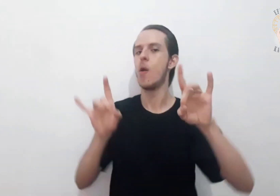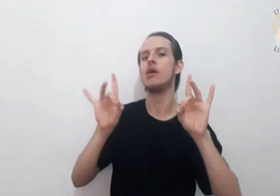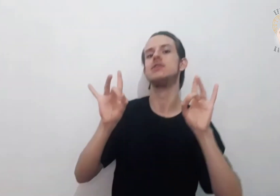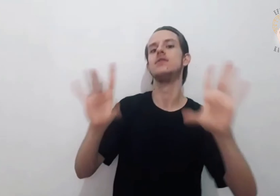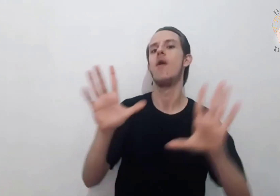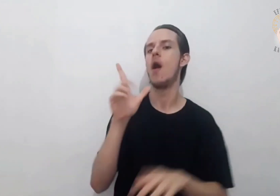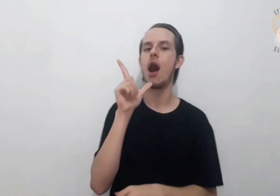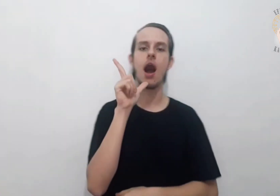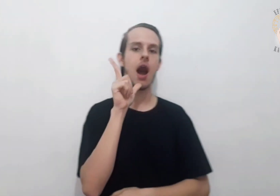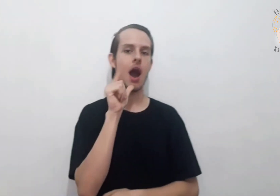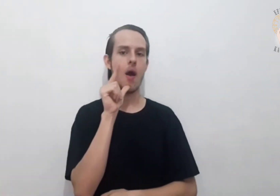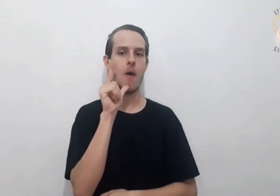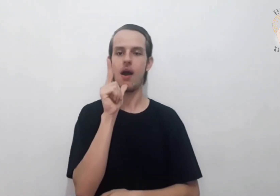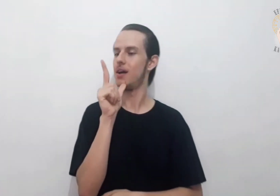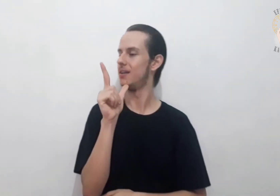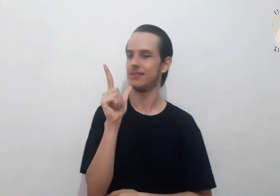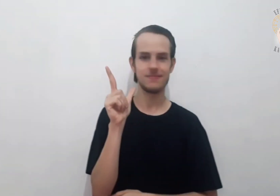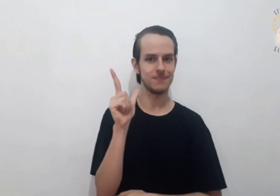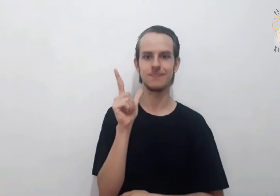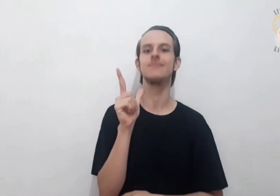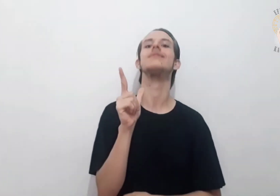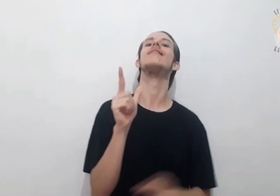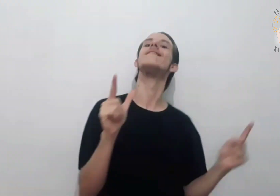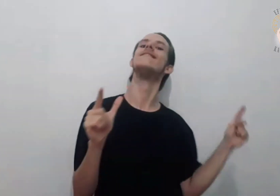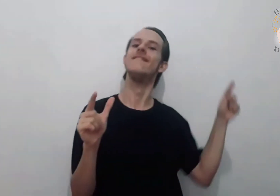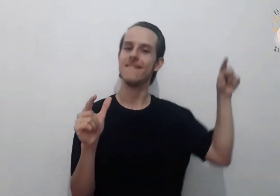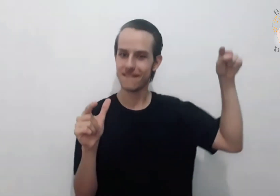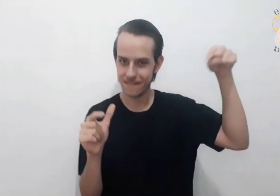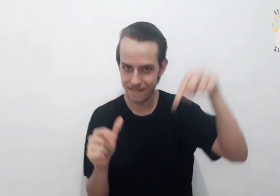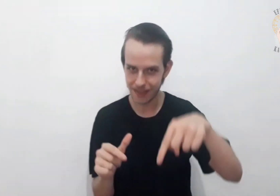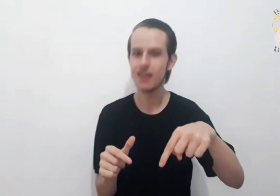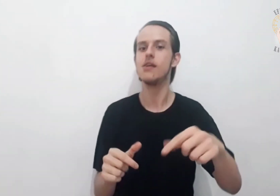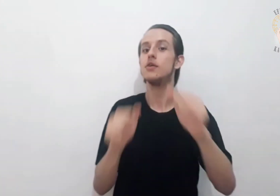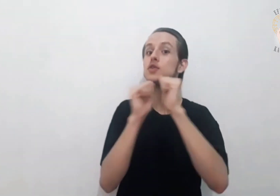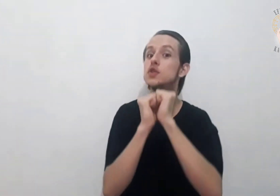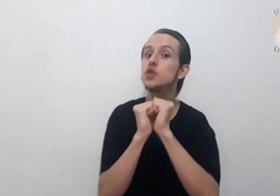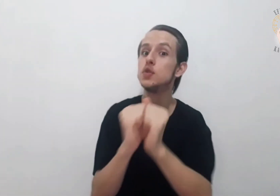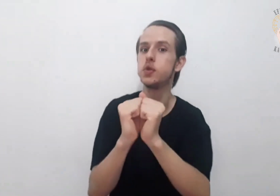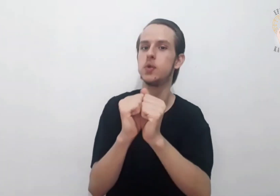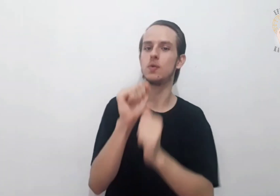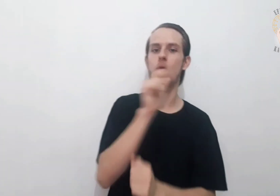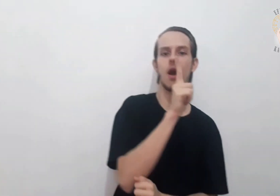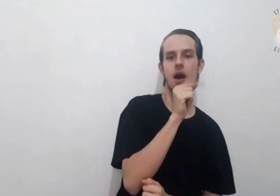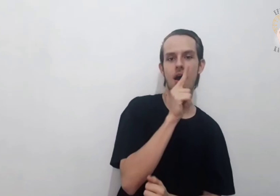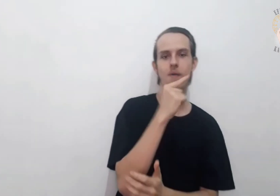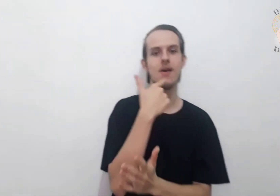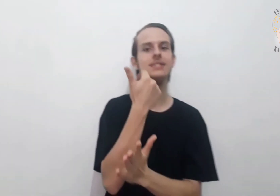Não veio somente com a água, mas com a água e o sangue.